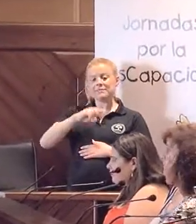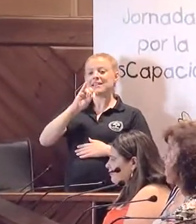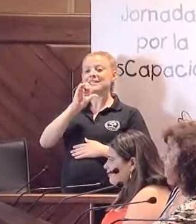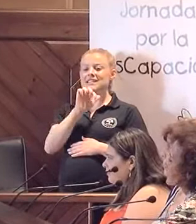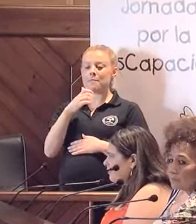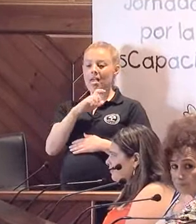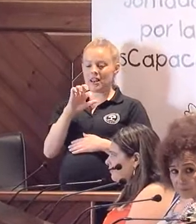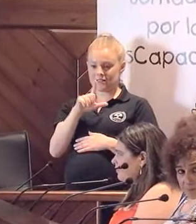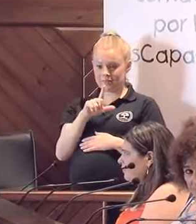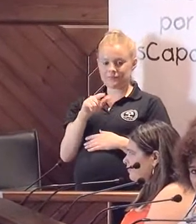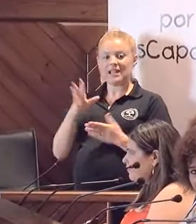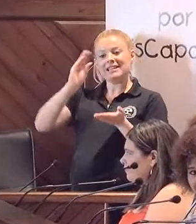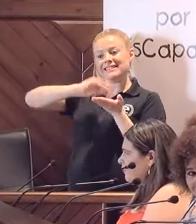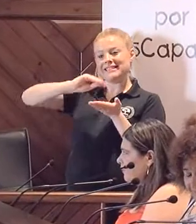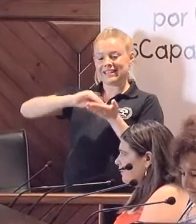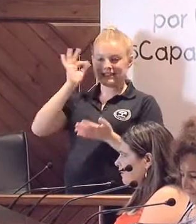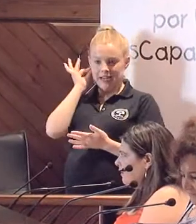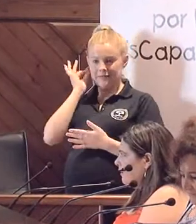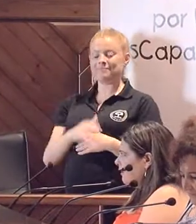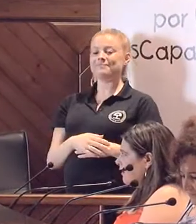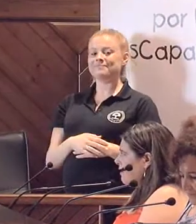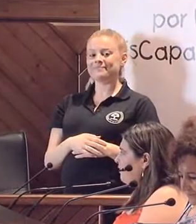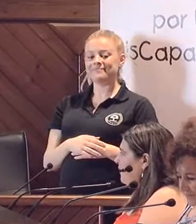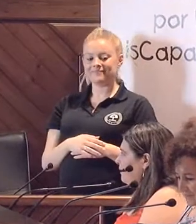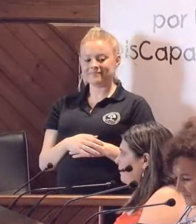Alcalá, que es la secretaria. ¿Vale?